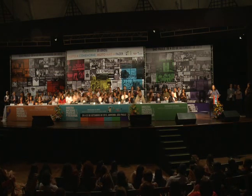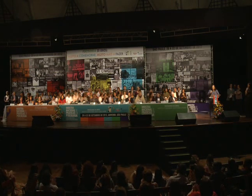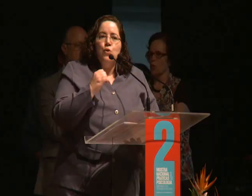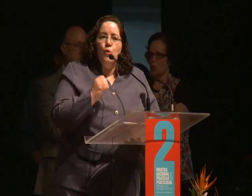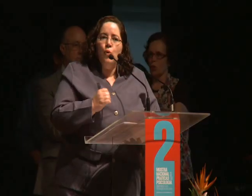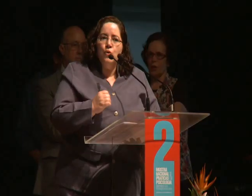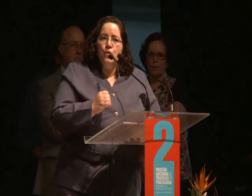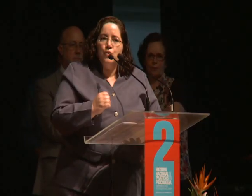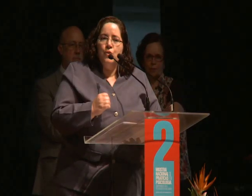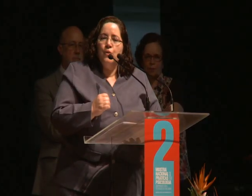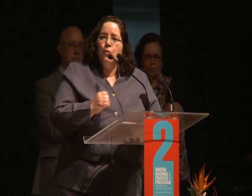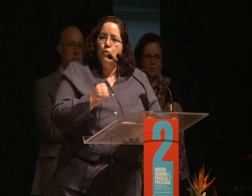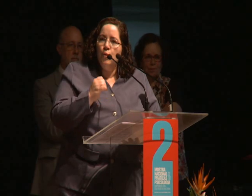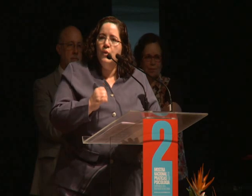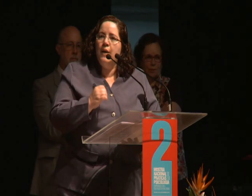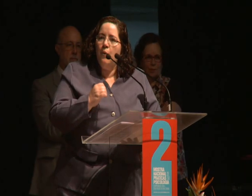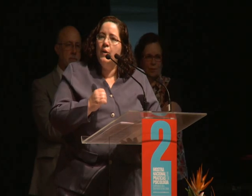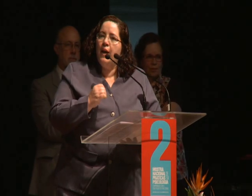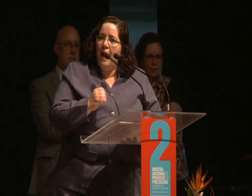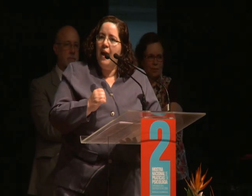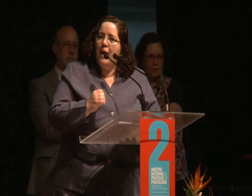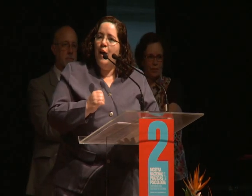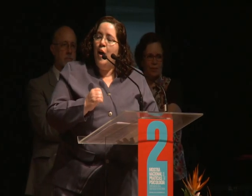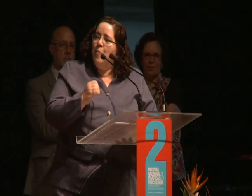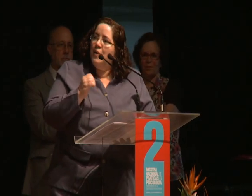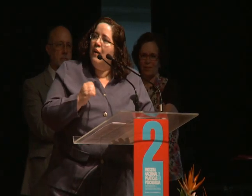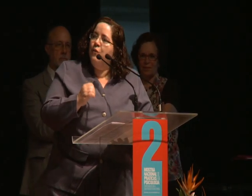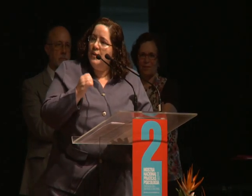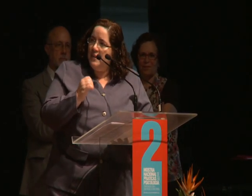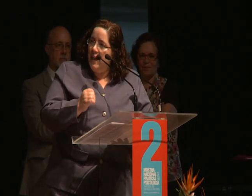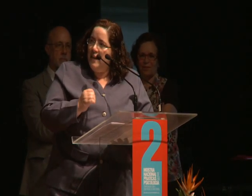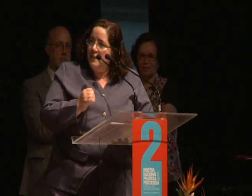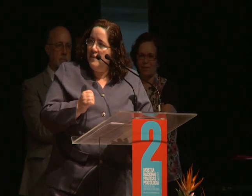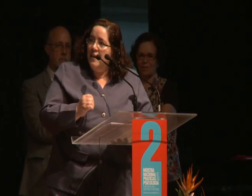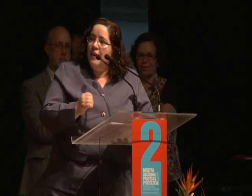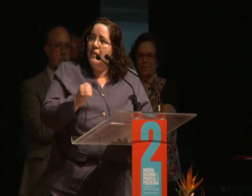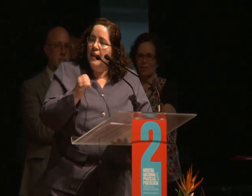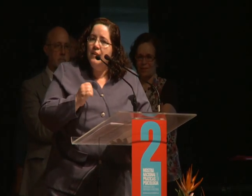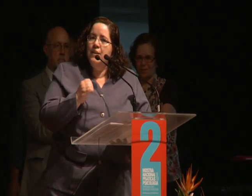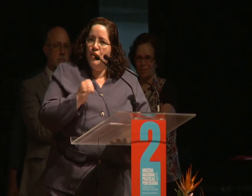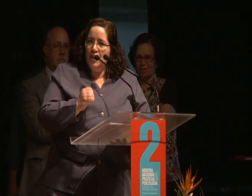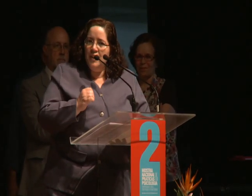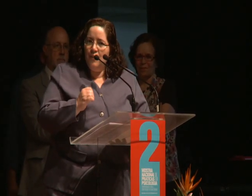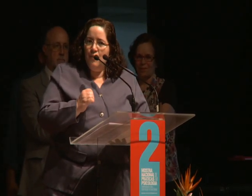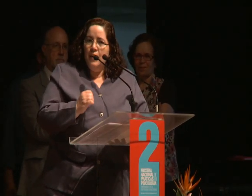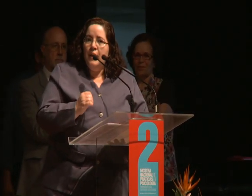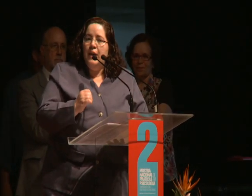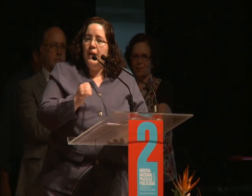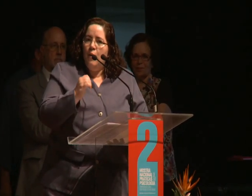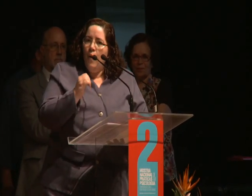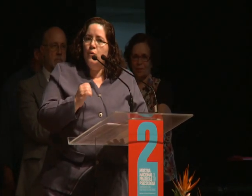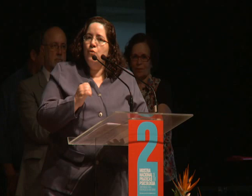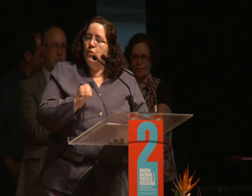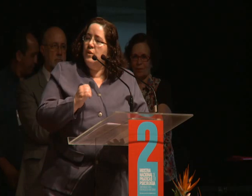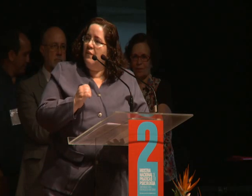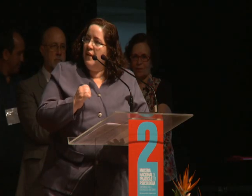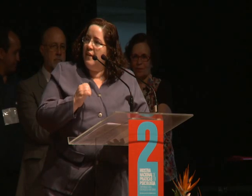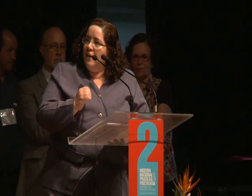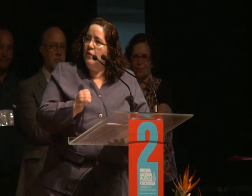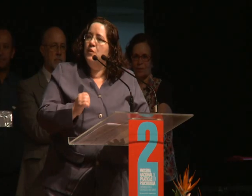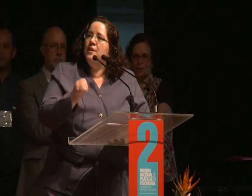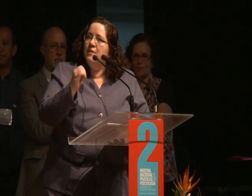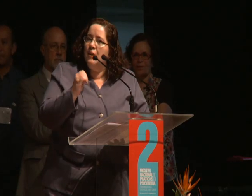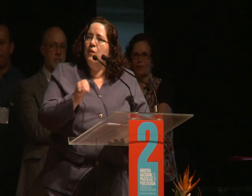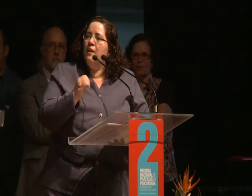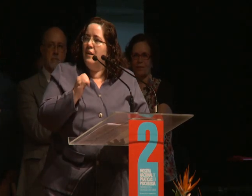O SUS é o que é porque vocês decidiram que quando o SUS estava